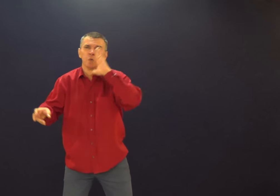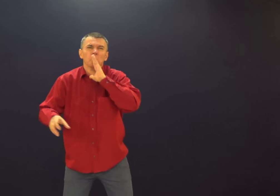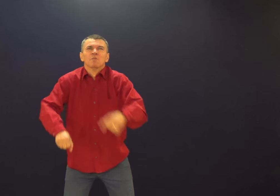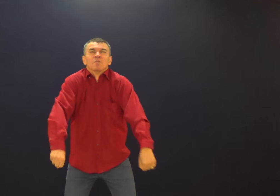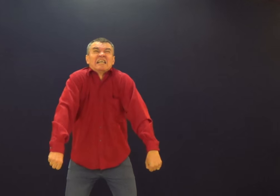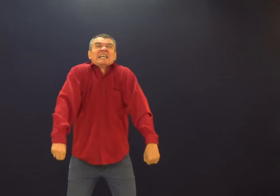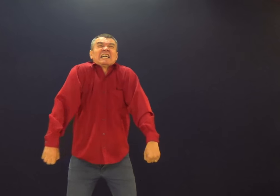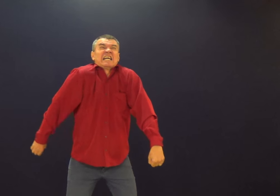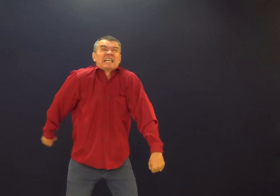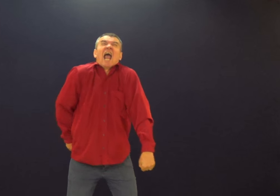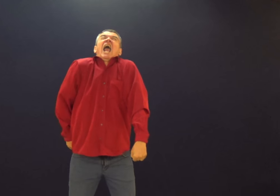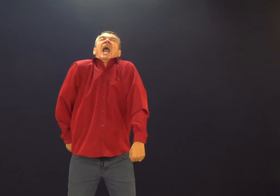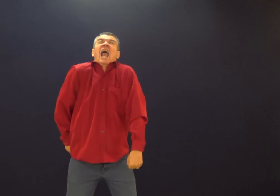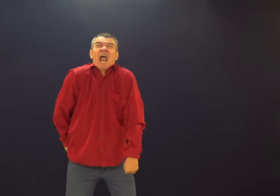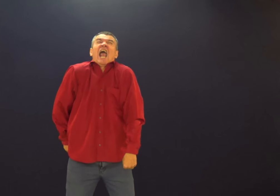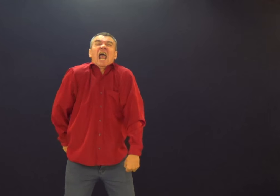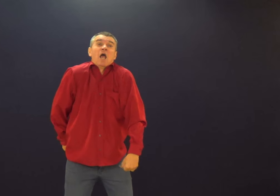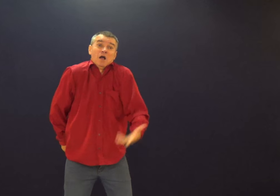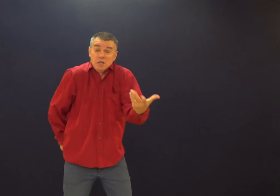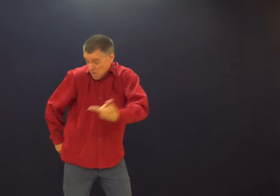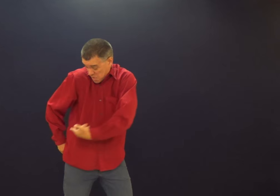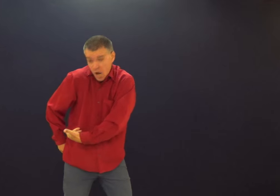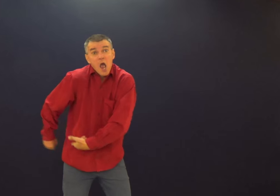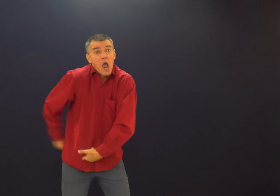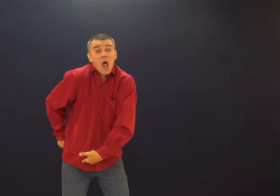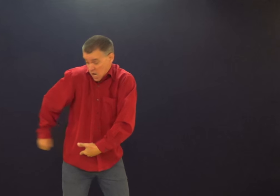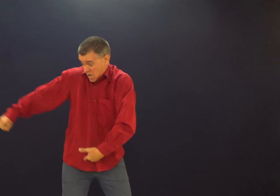Não sei, né? Por exemplo, tem um boi ali e você cuida do boi. E você,